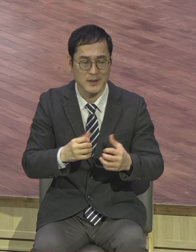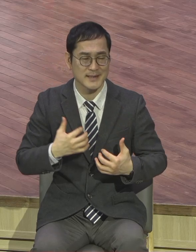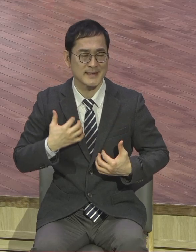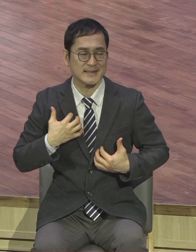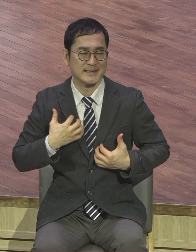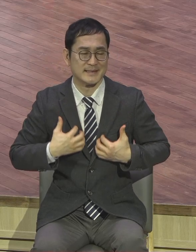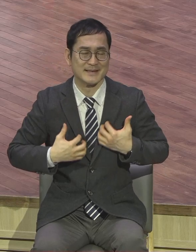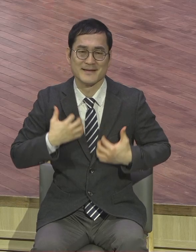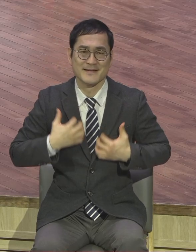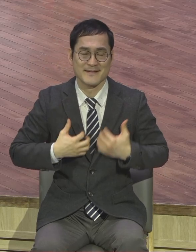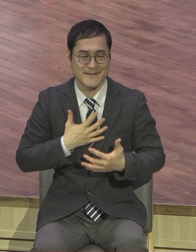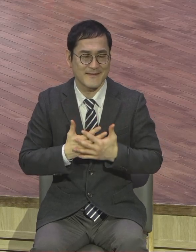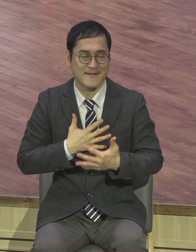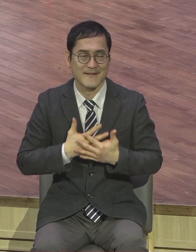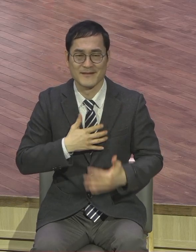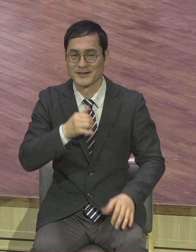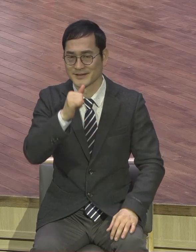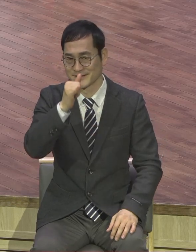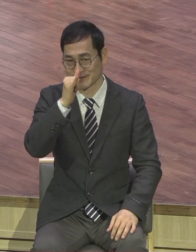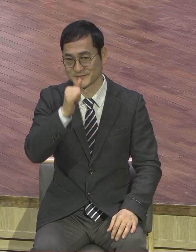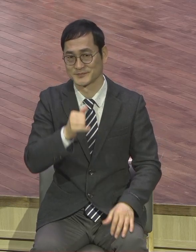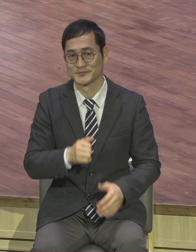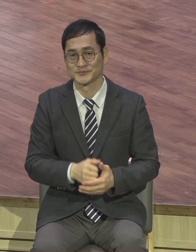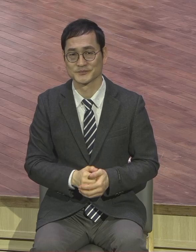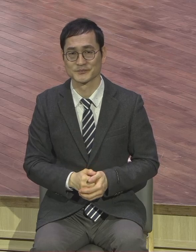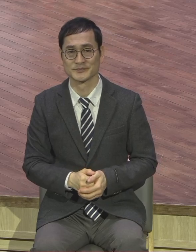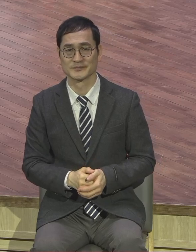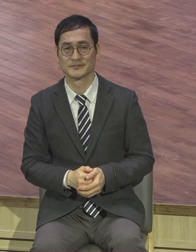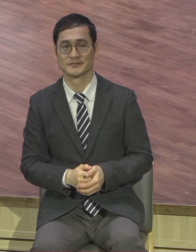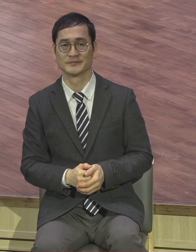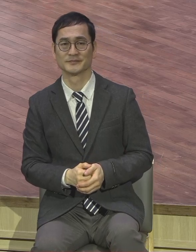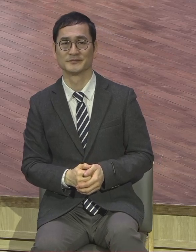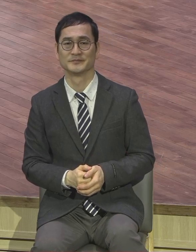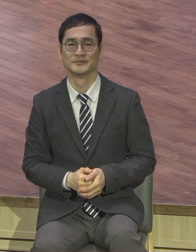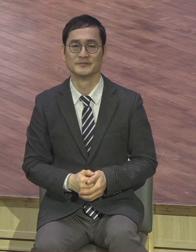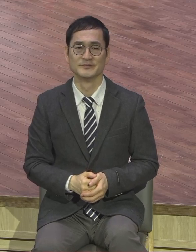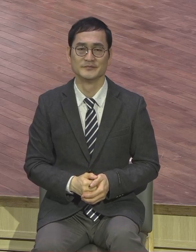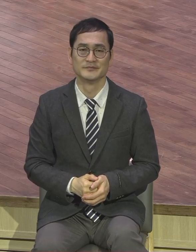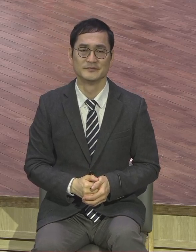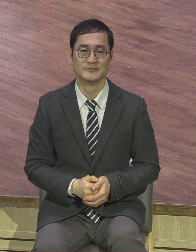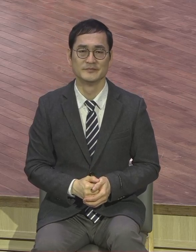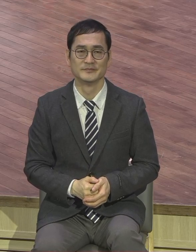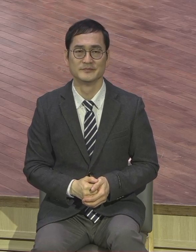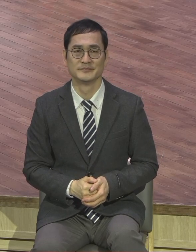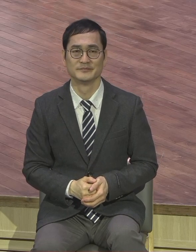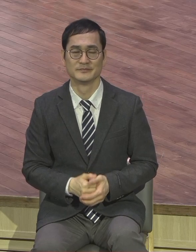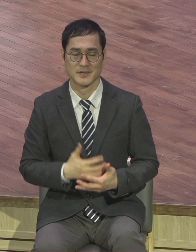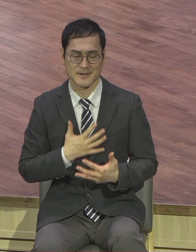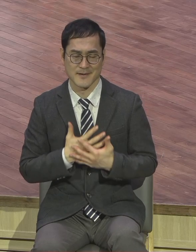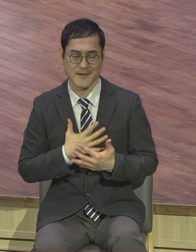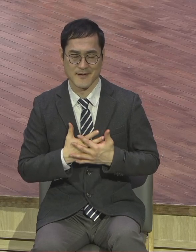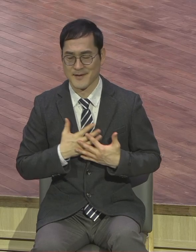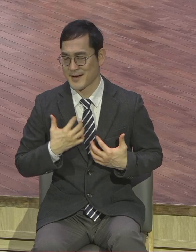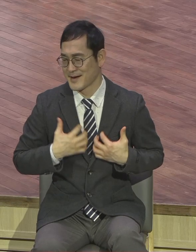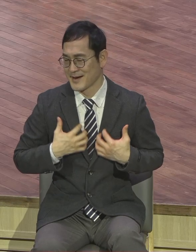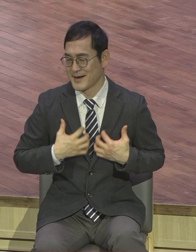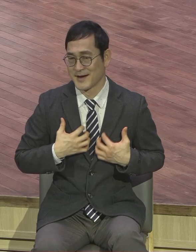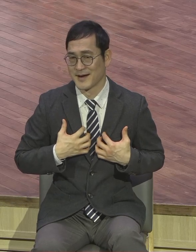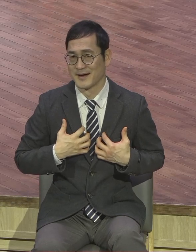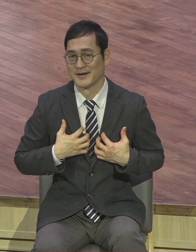영계의 모든 성도들 이렇게 영적 역생동감 슬램을 가지고 신앙생활을 하면서 현장